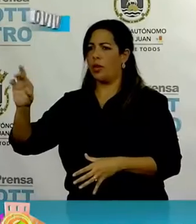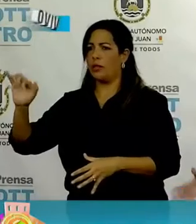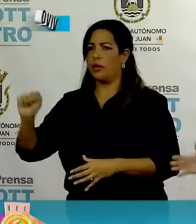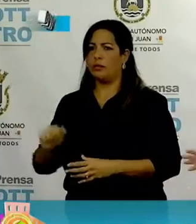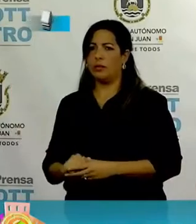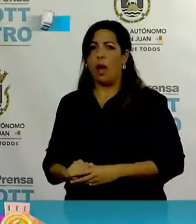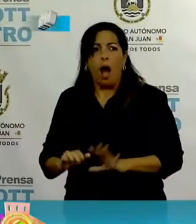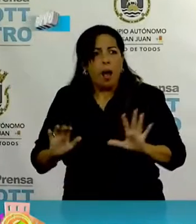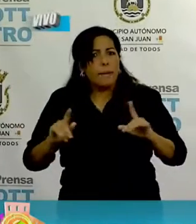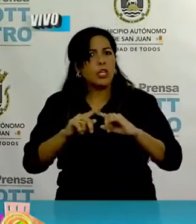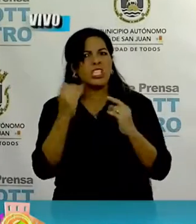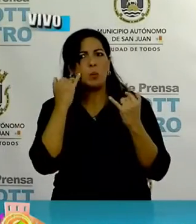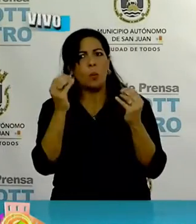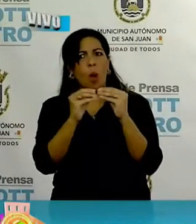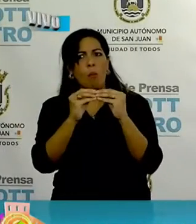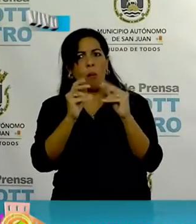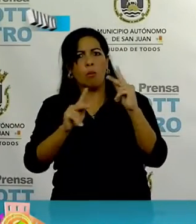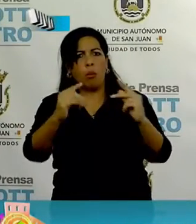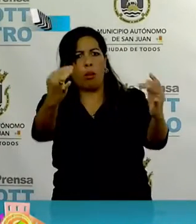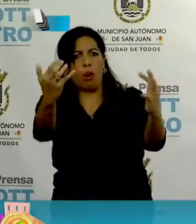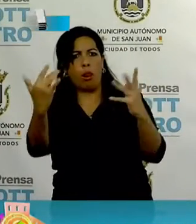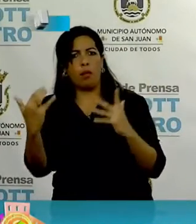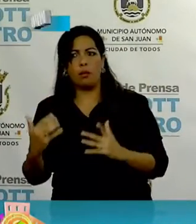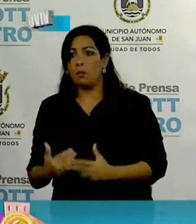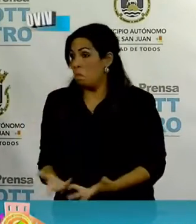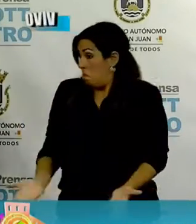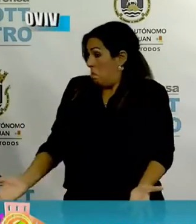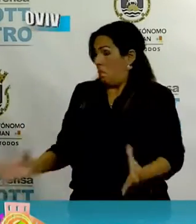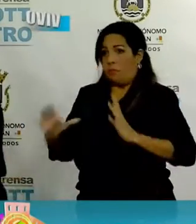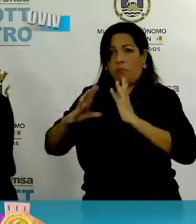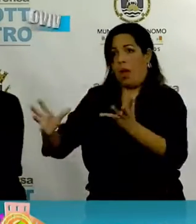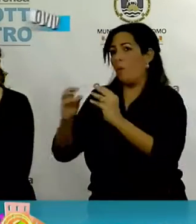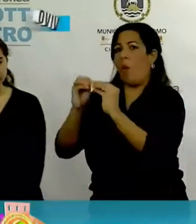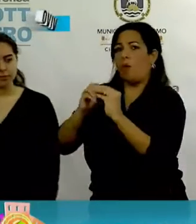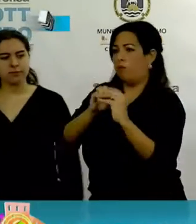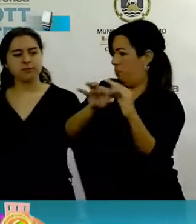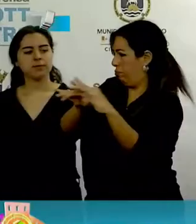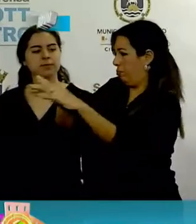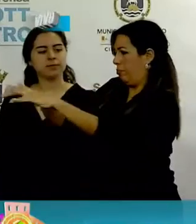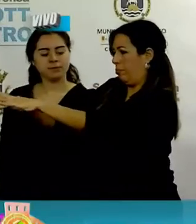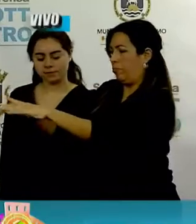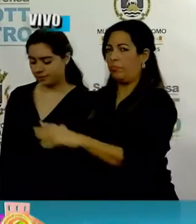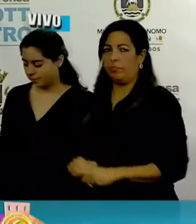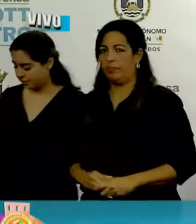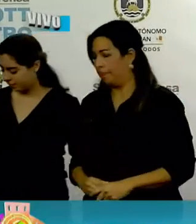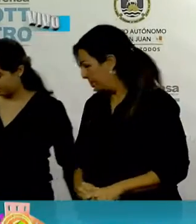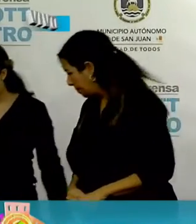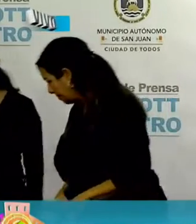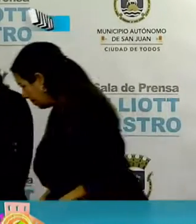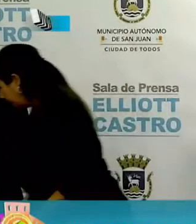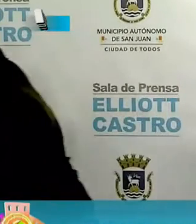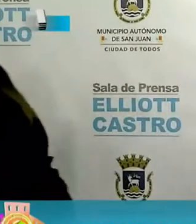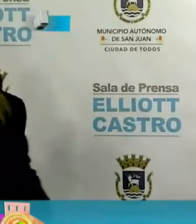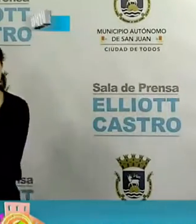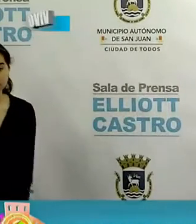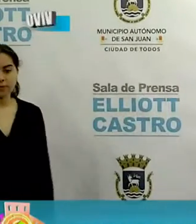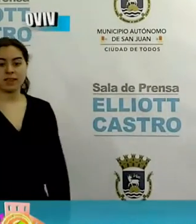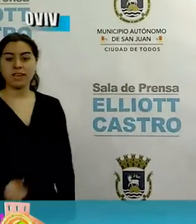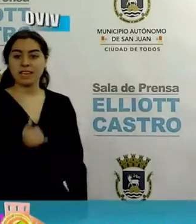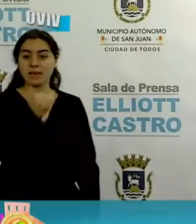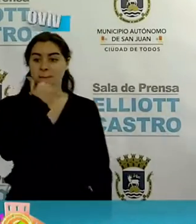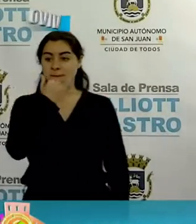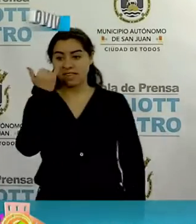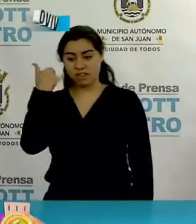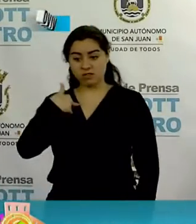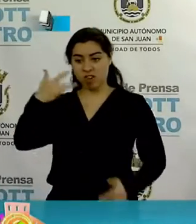Seguimos aumentando. ¿Y qué pasa si yo no tengo ninguna condición pero tengo miedo y simplemente